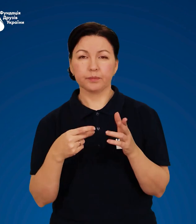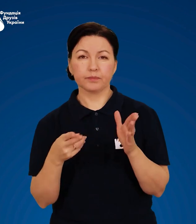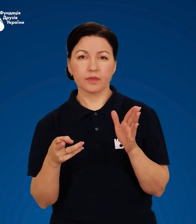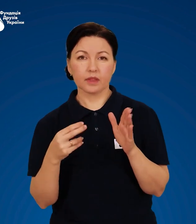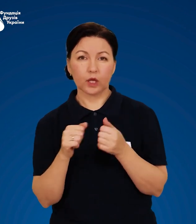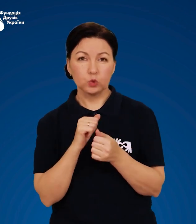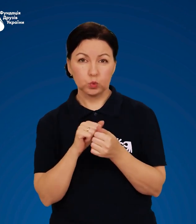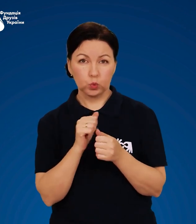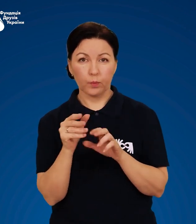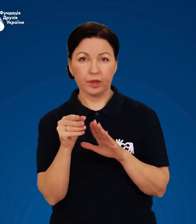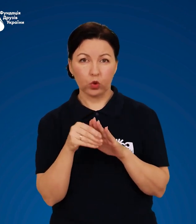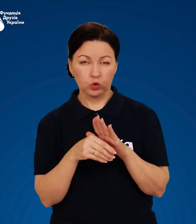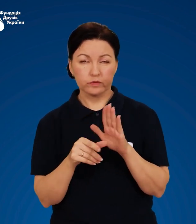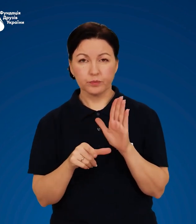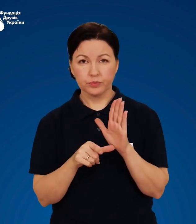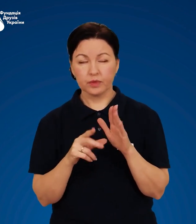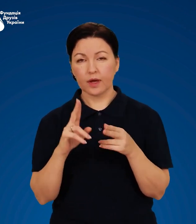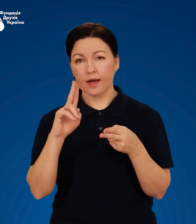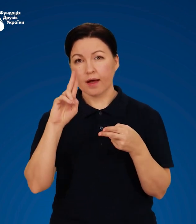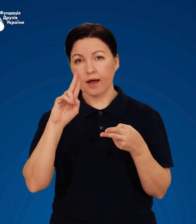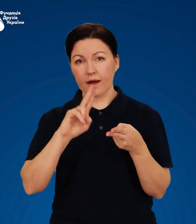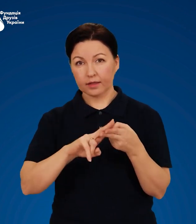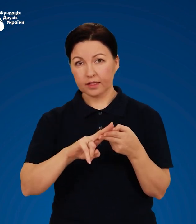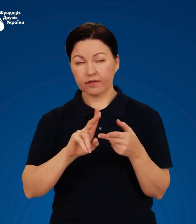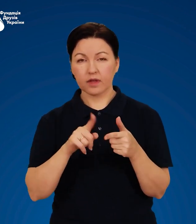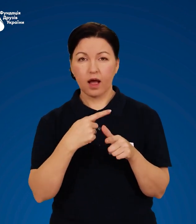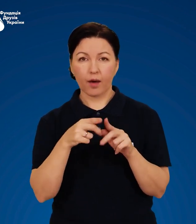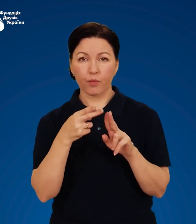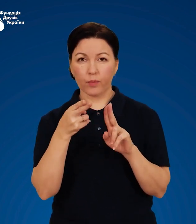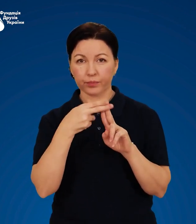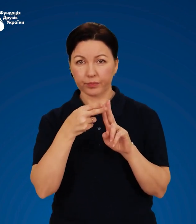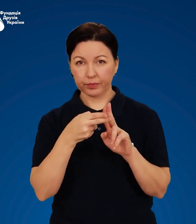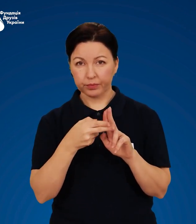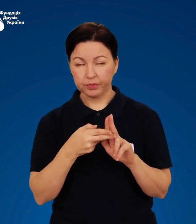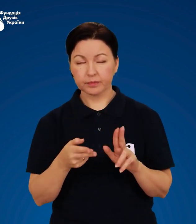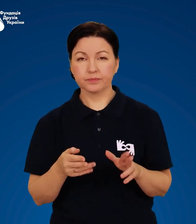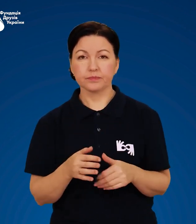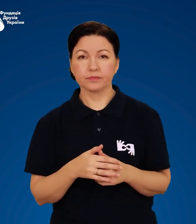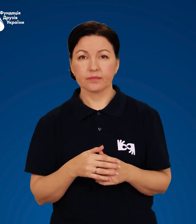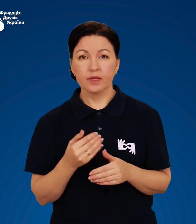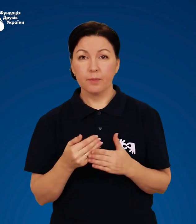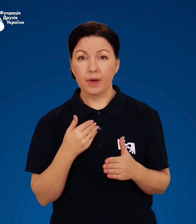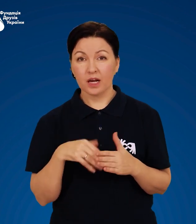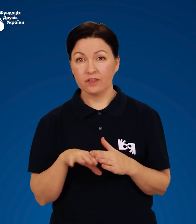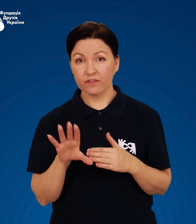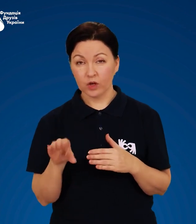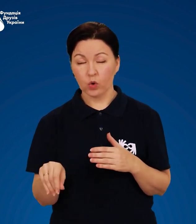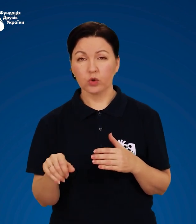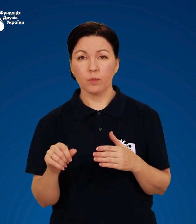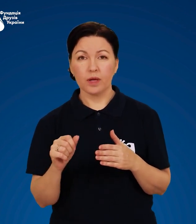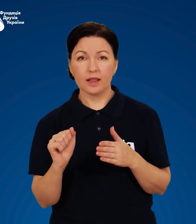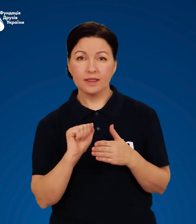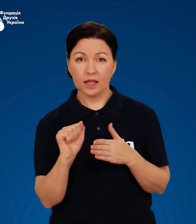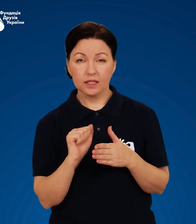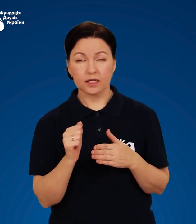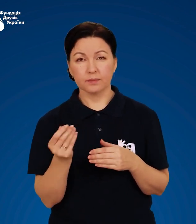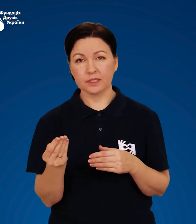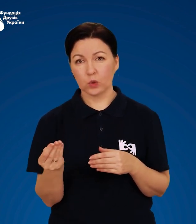підошву і підбори, хрест-навхрест або східцем. І перед виходом натріть піском.